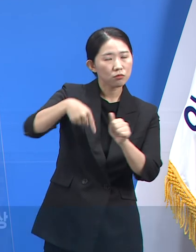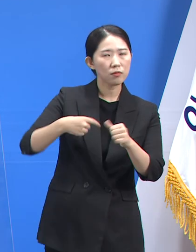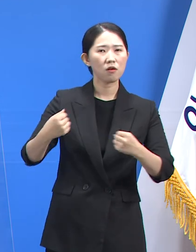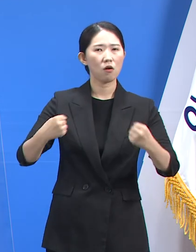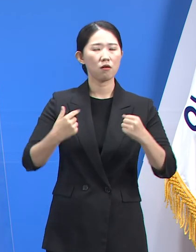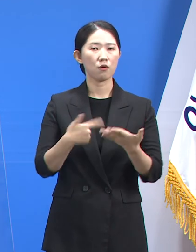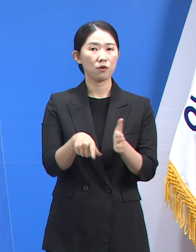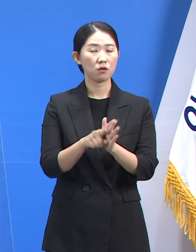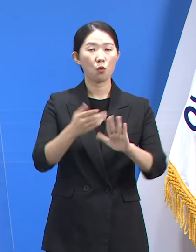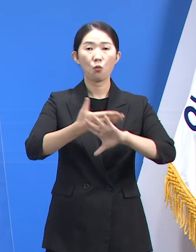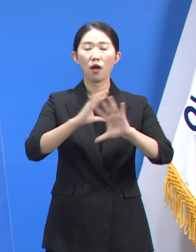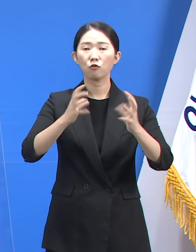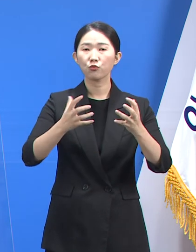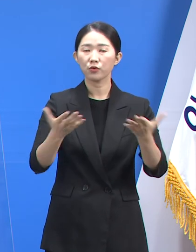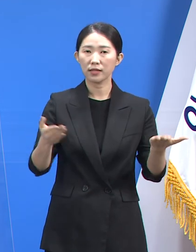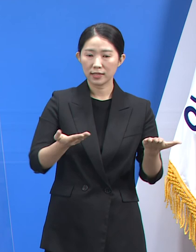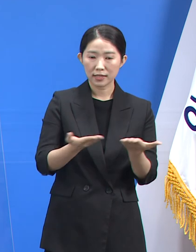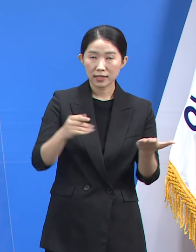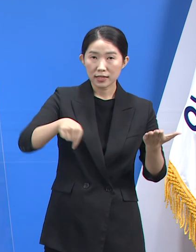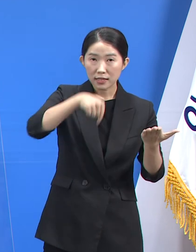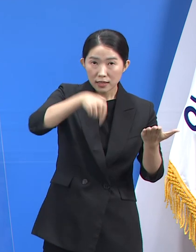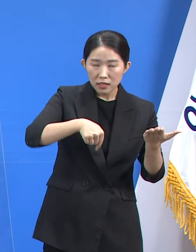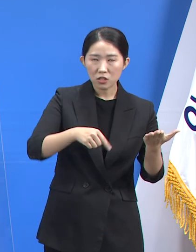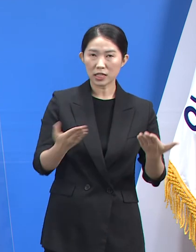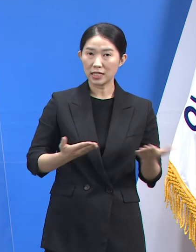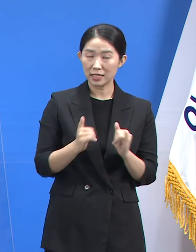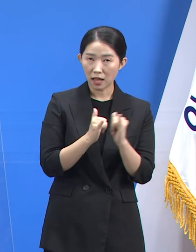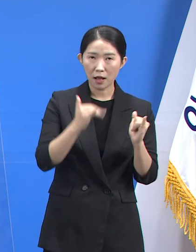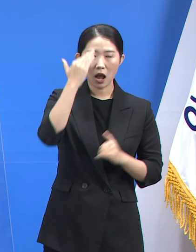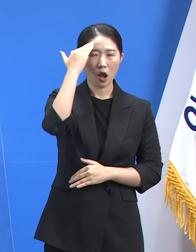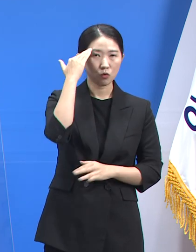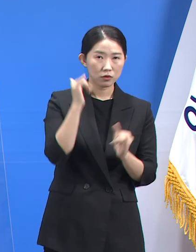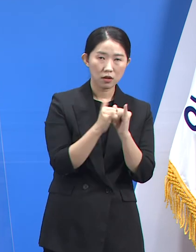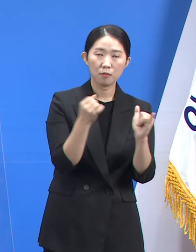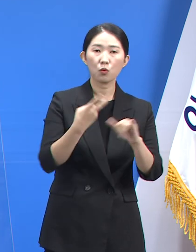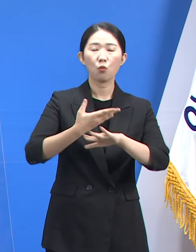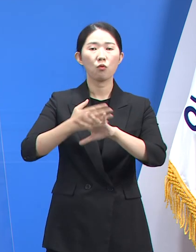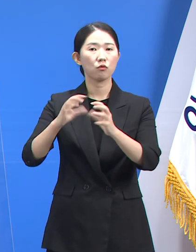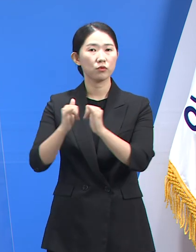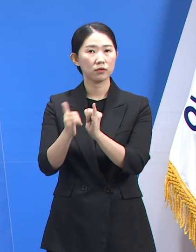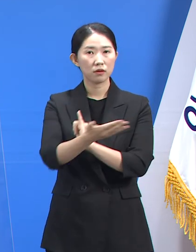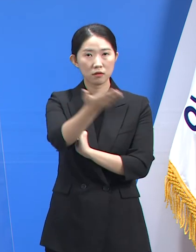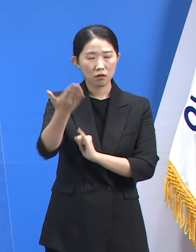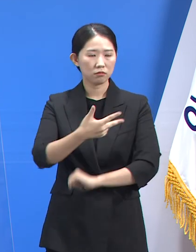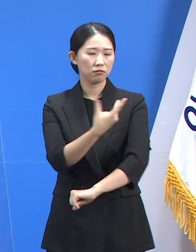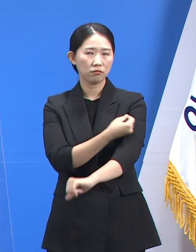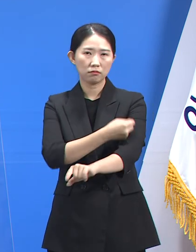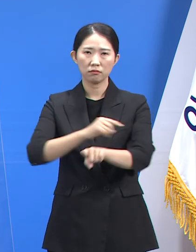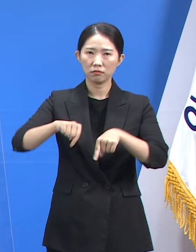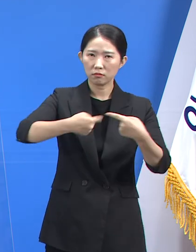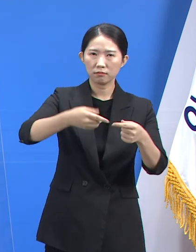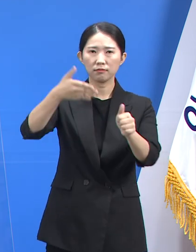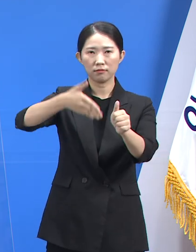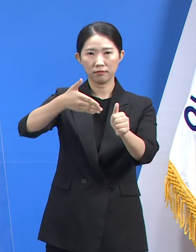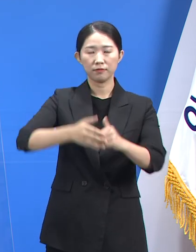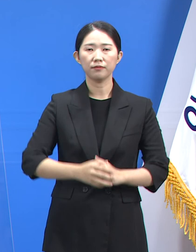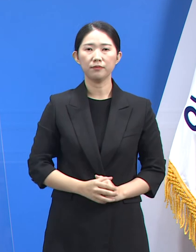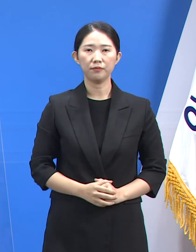외국인 사업장에서 근무 중인 내국인과 외국인은 백신 접종에 적극적으로 참여해 주시기 바랍니다.